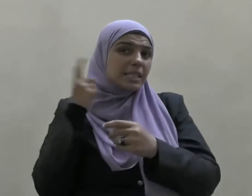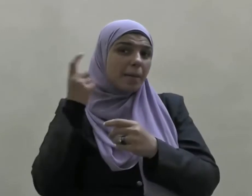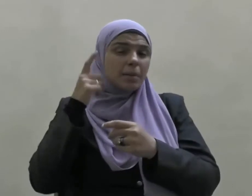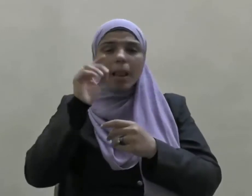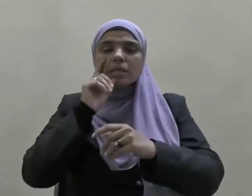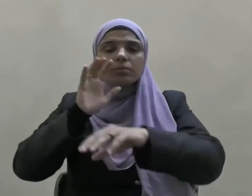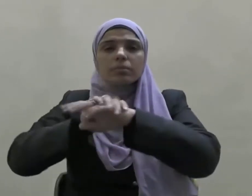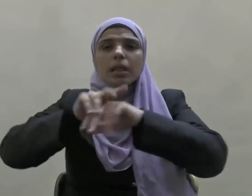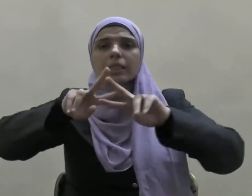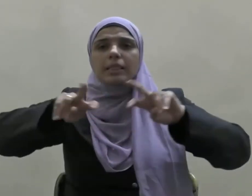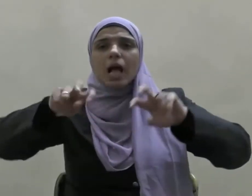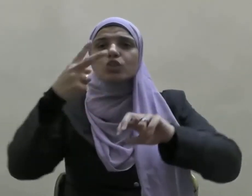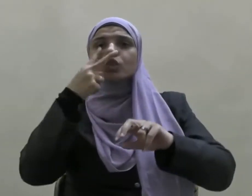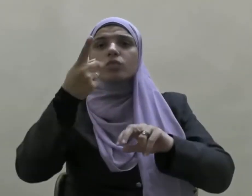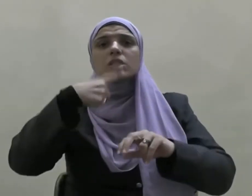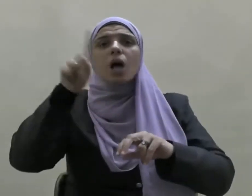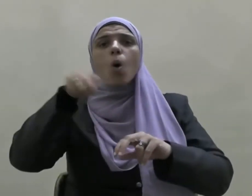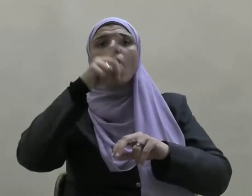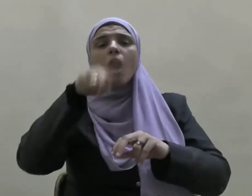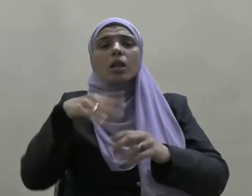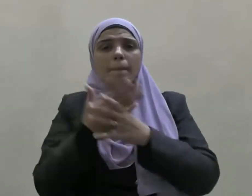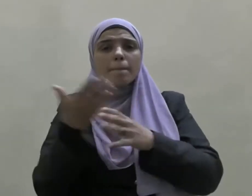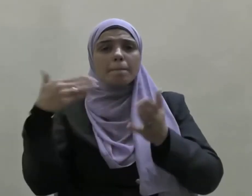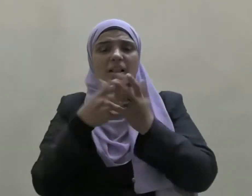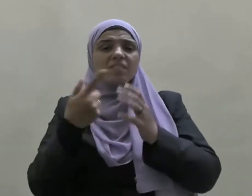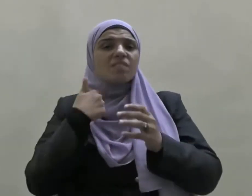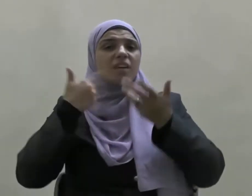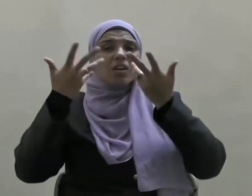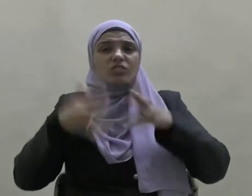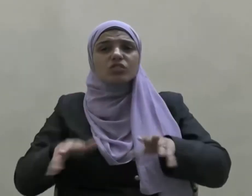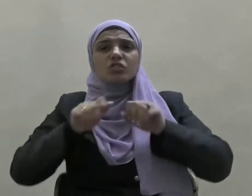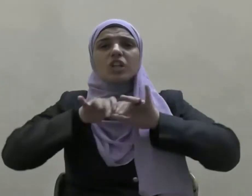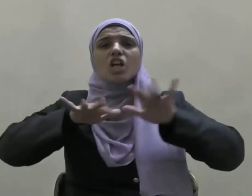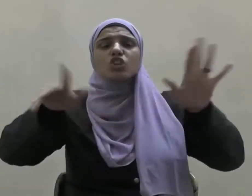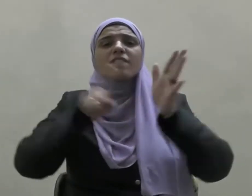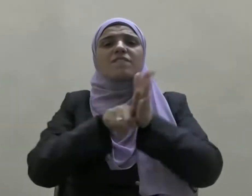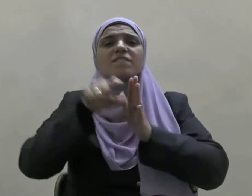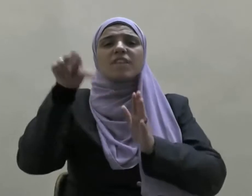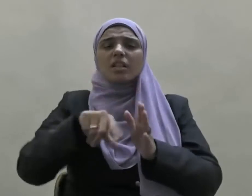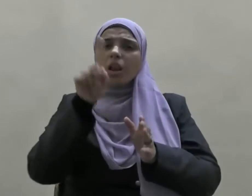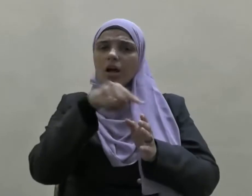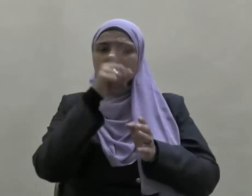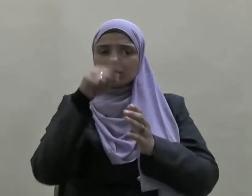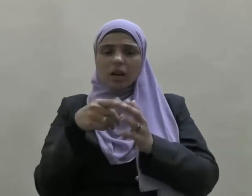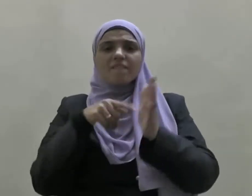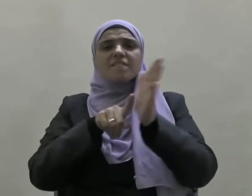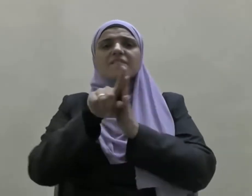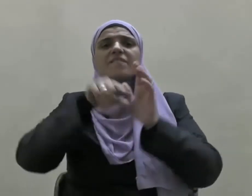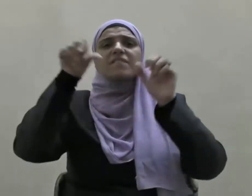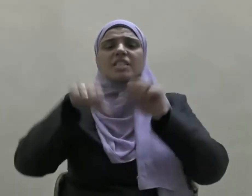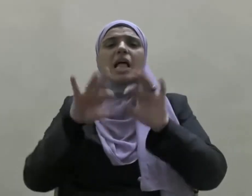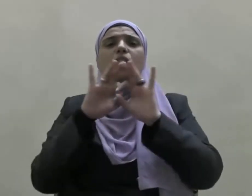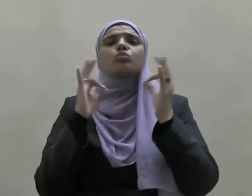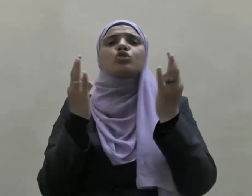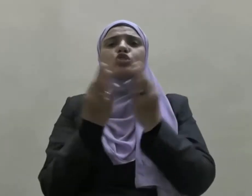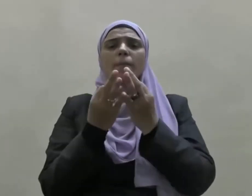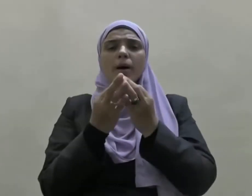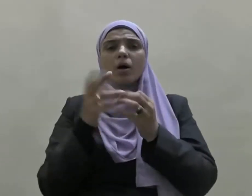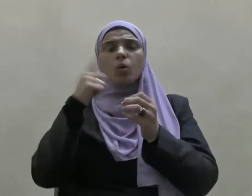أسمعهم حتى لا يكونوا سببا في نشر الفتن وإفساد المجتمع